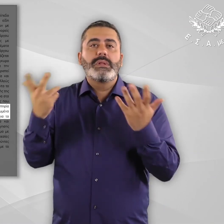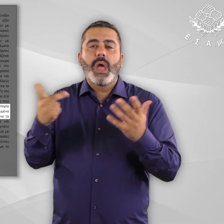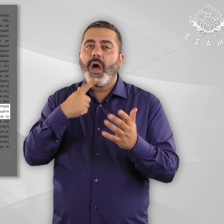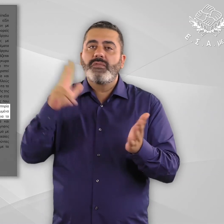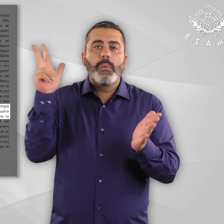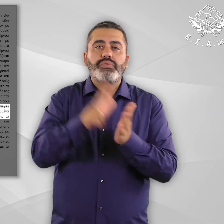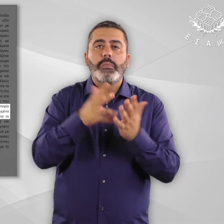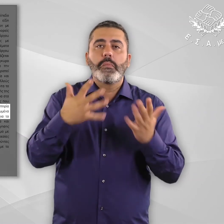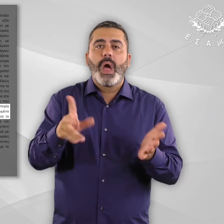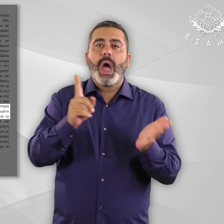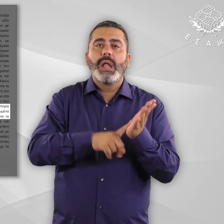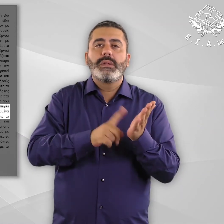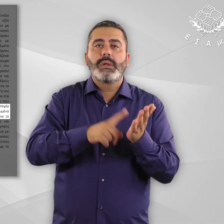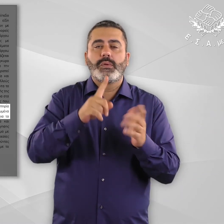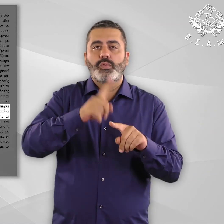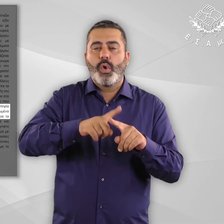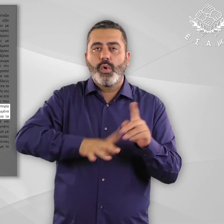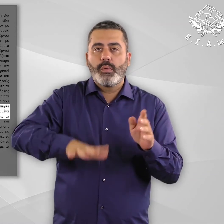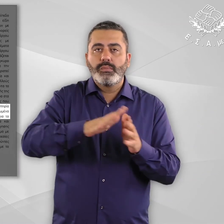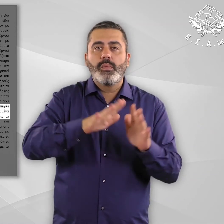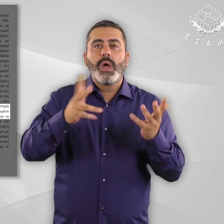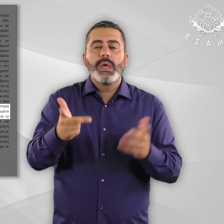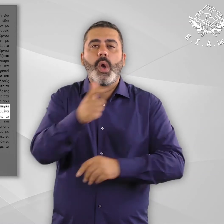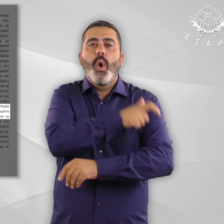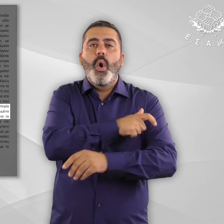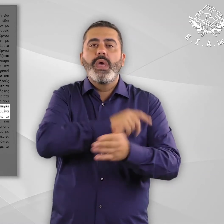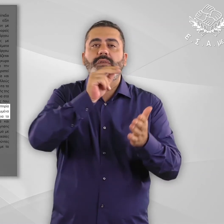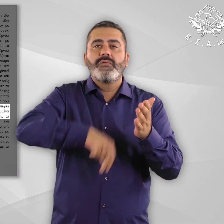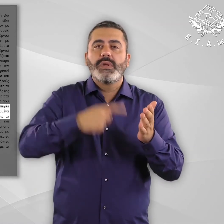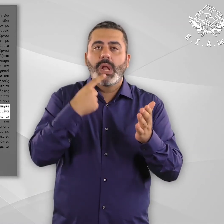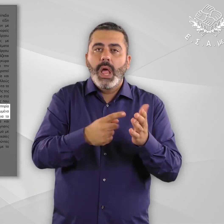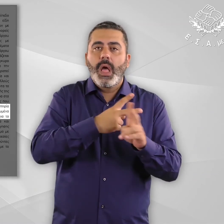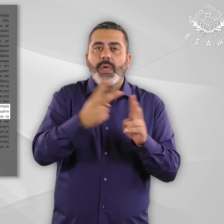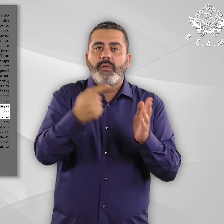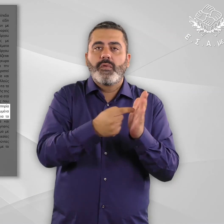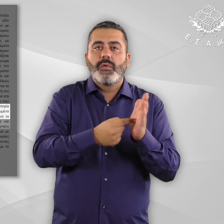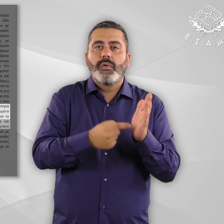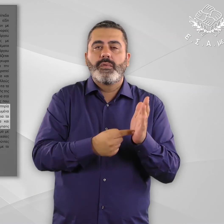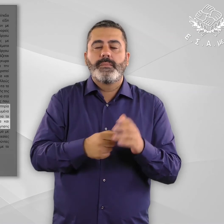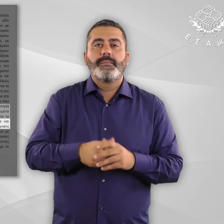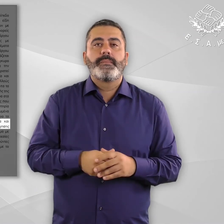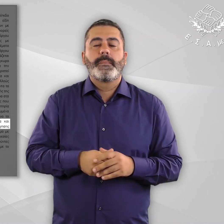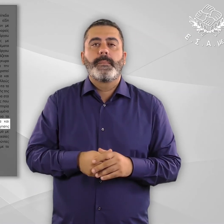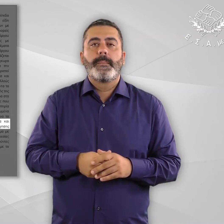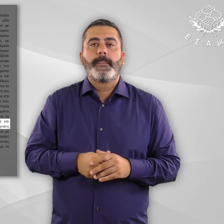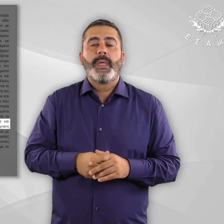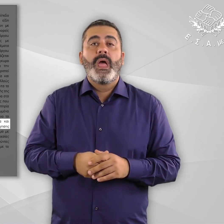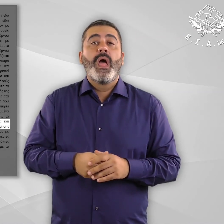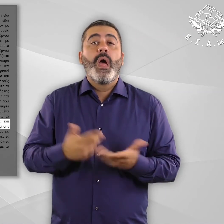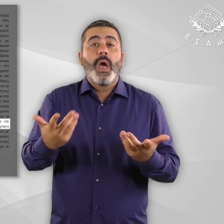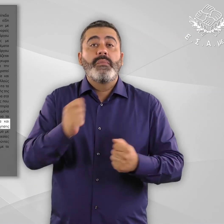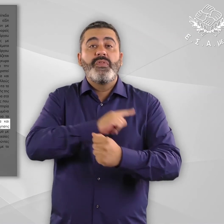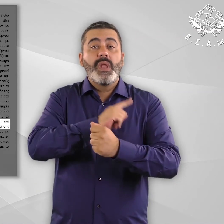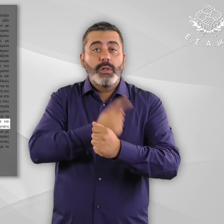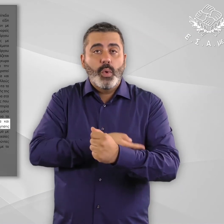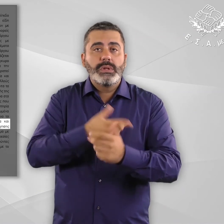κατοχυρωμένα στην Εθνική Νομοθεσία αλλά και στη Σύμβαση των ΙΕ για τα δικαιώματα των ατόμων με αναπηρίες, γ-δυνατότητα και